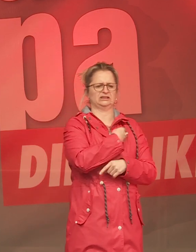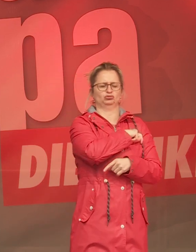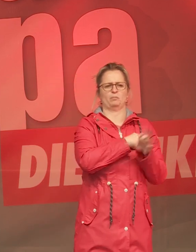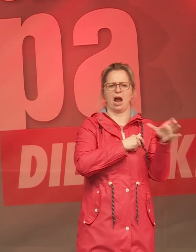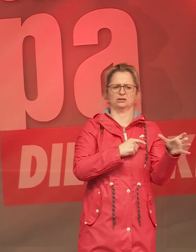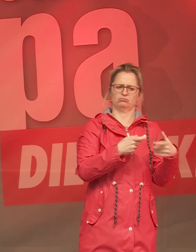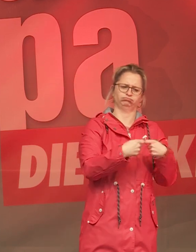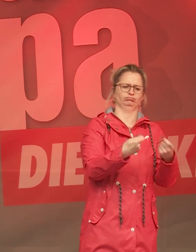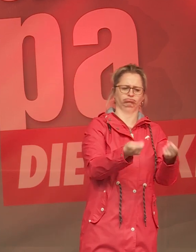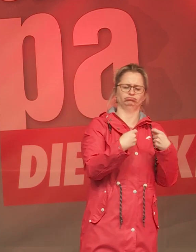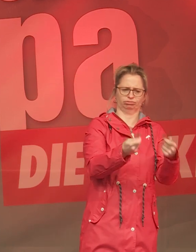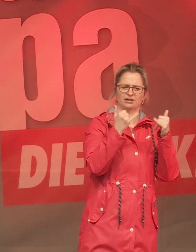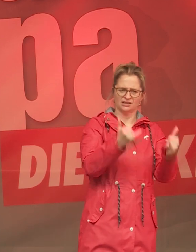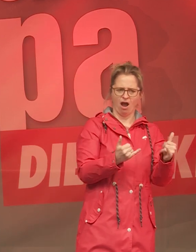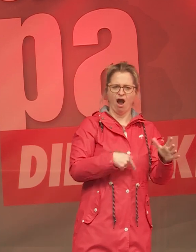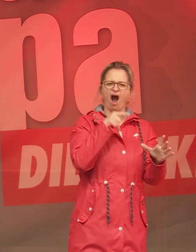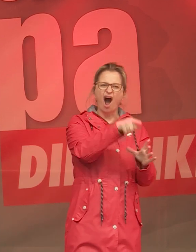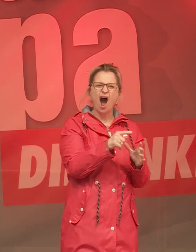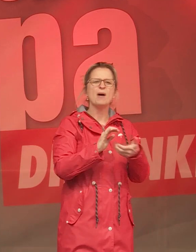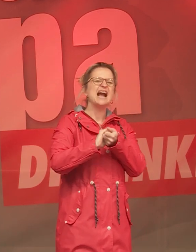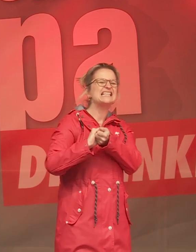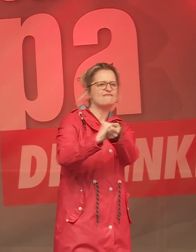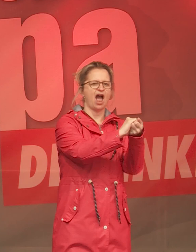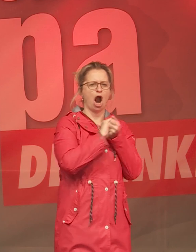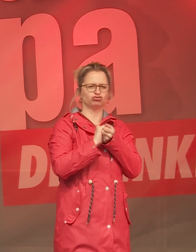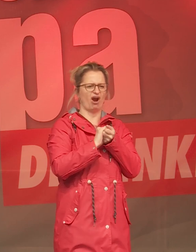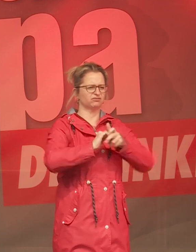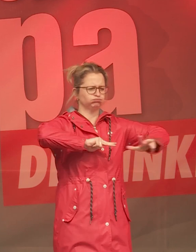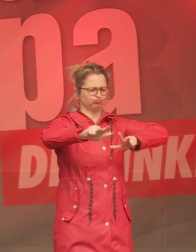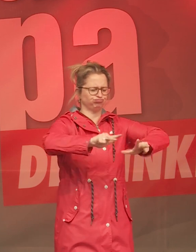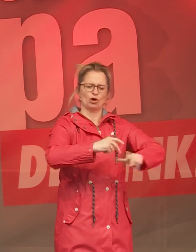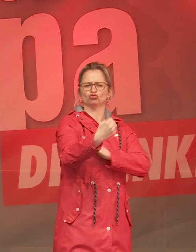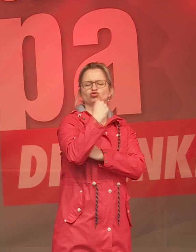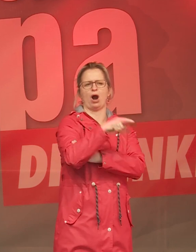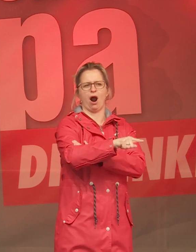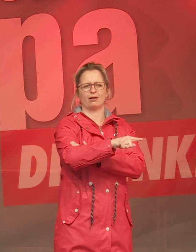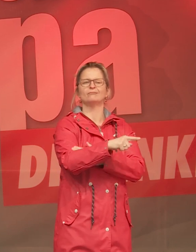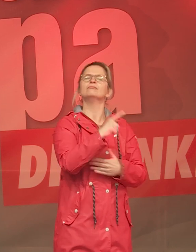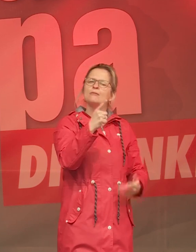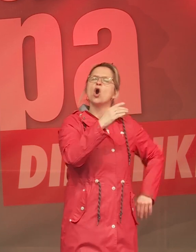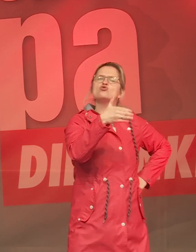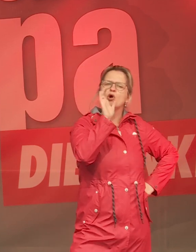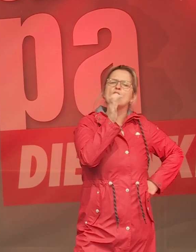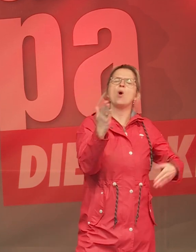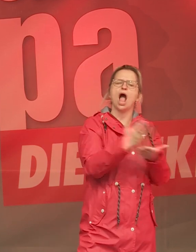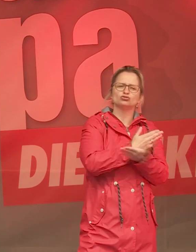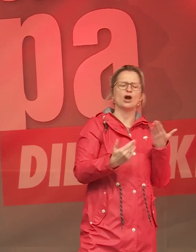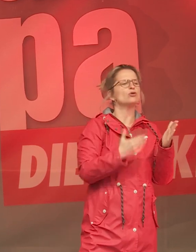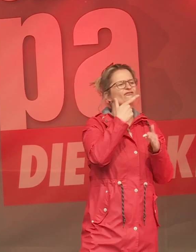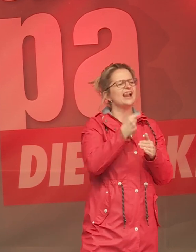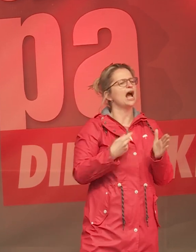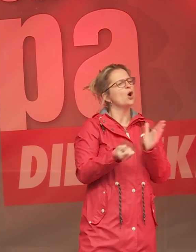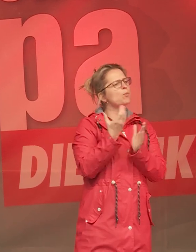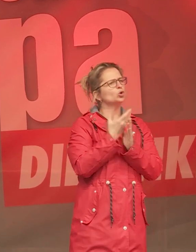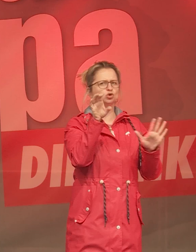aber gleichzeitig die Anlage mit dem höchsten gewerkschaftlichen Organisationsgrad. Und Coca-Cola hatte irgendwann entschieden, okay, wir strukturieren unsere